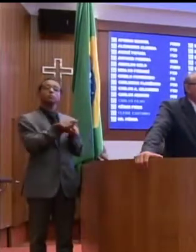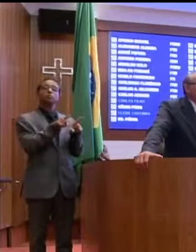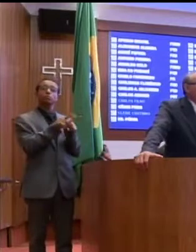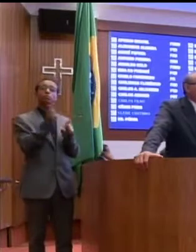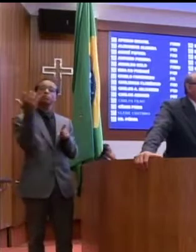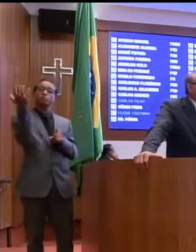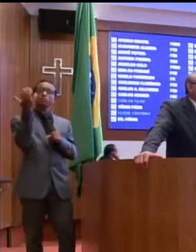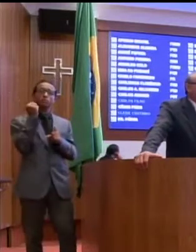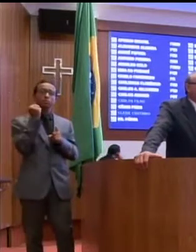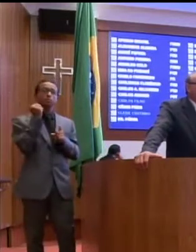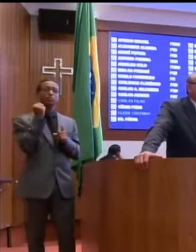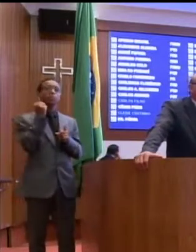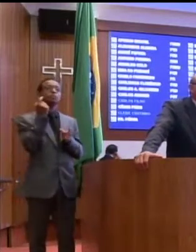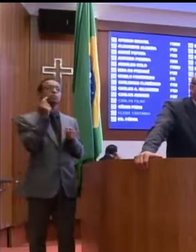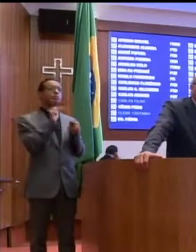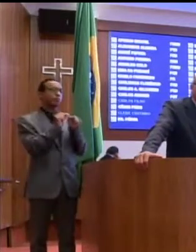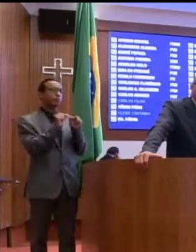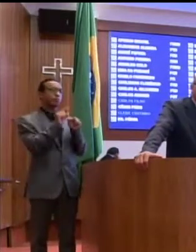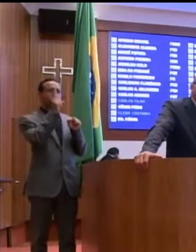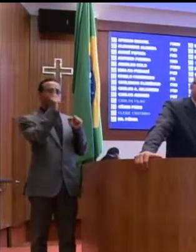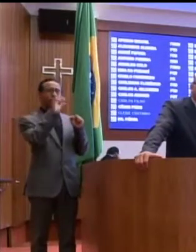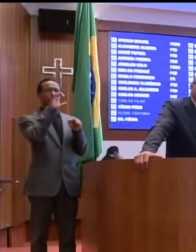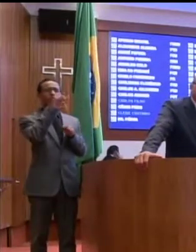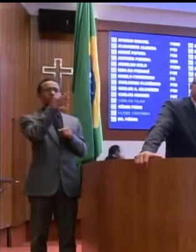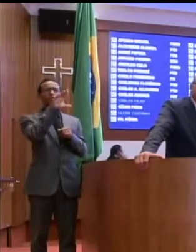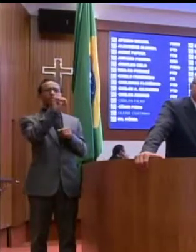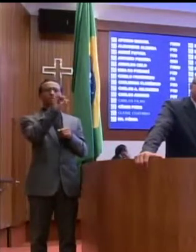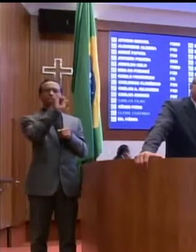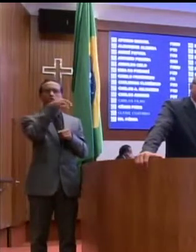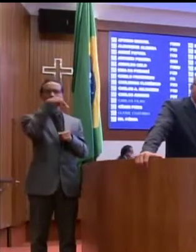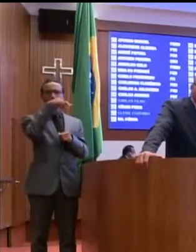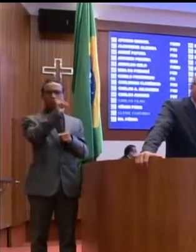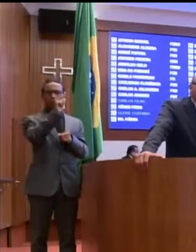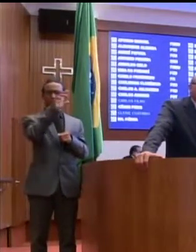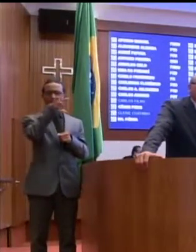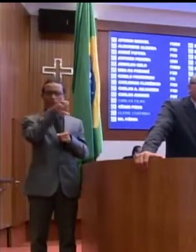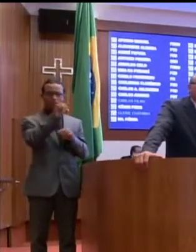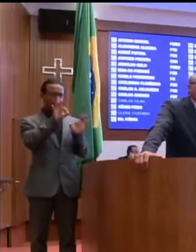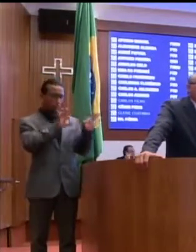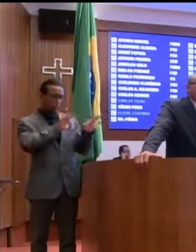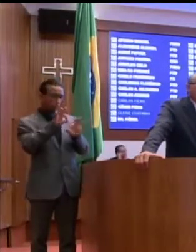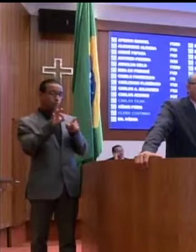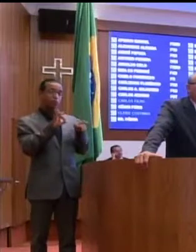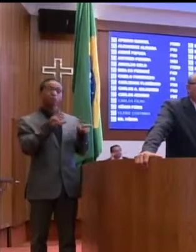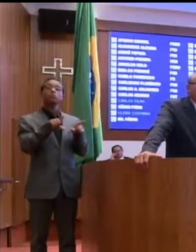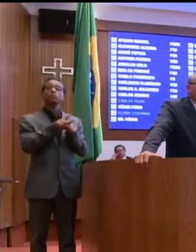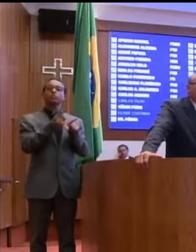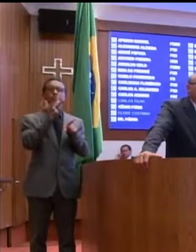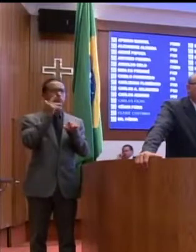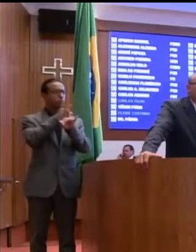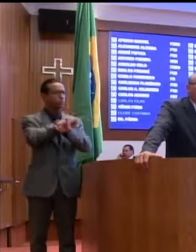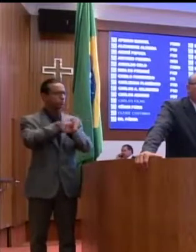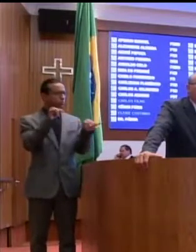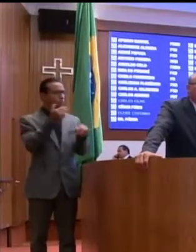para poder fazer um centro de imagens. Ali também dito em Palanque.